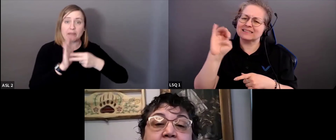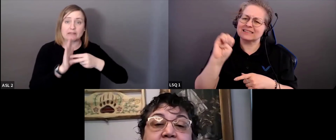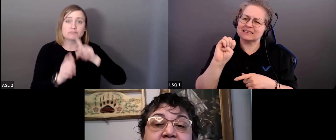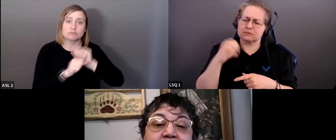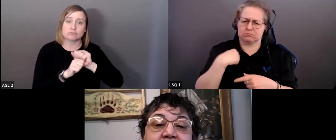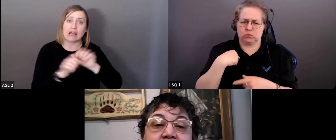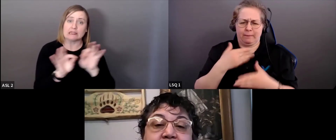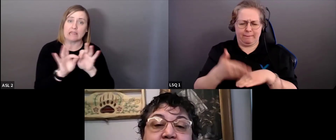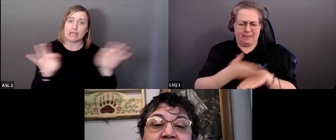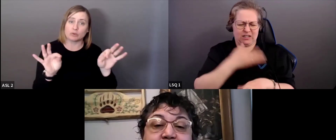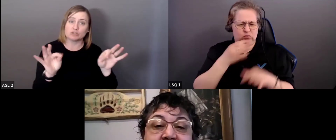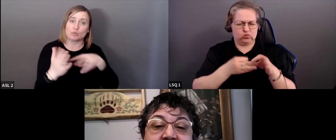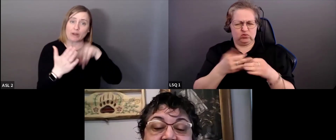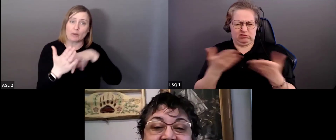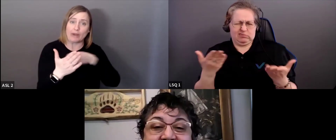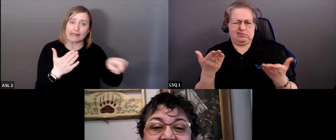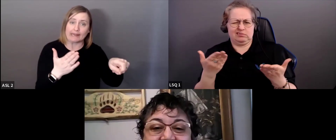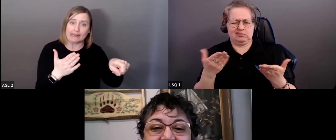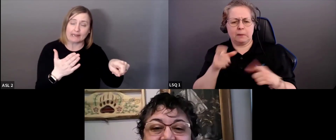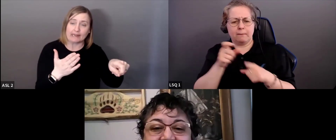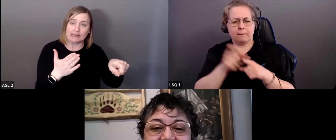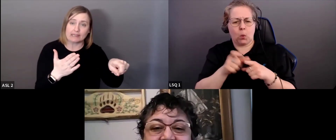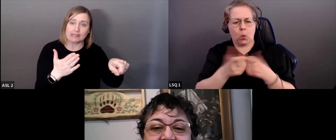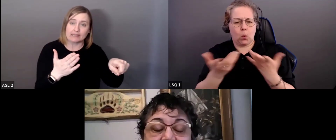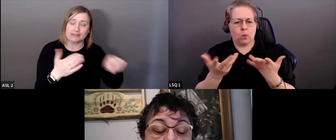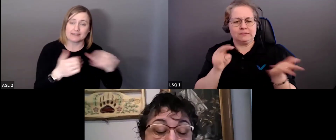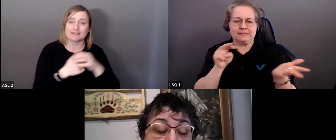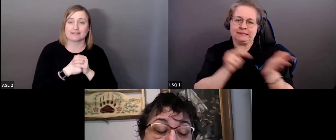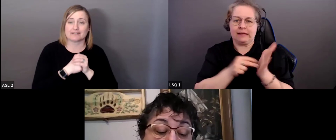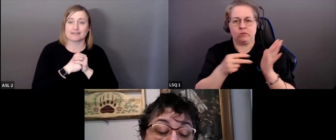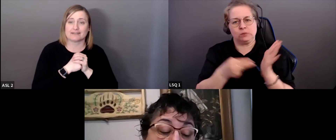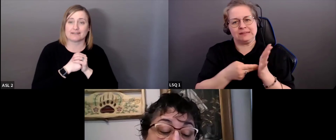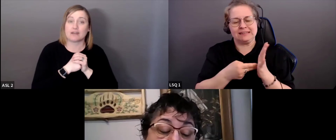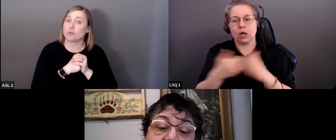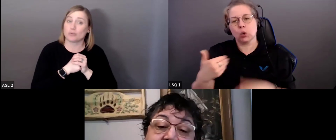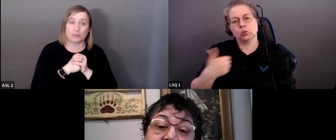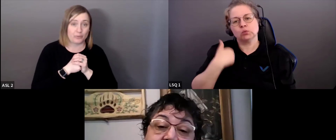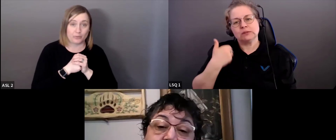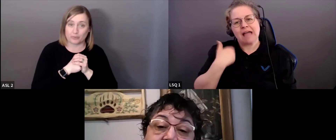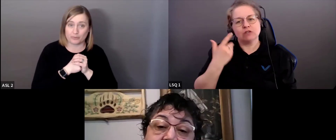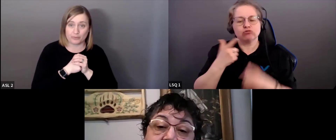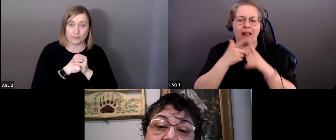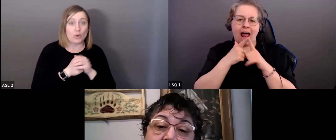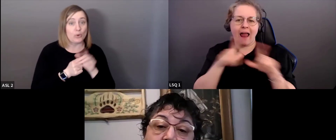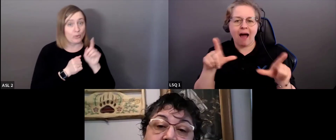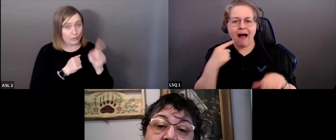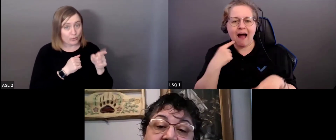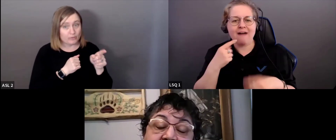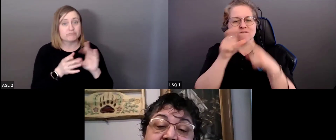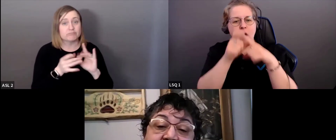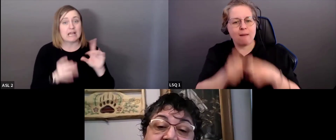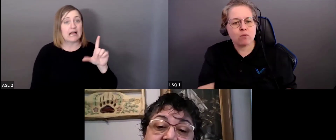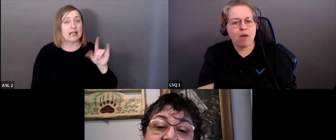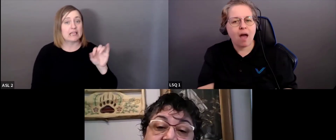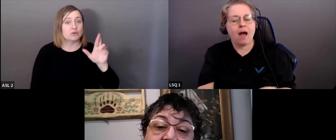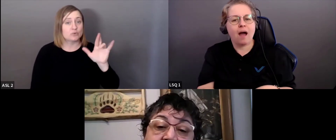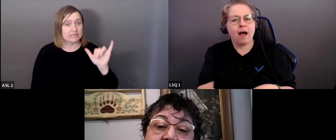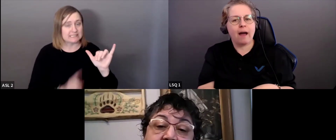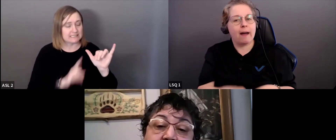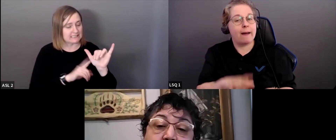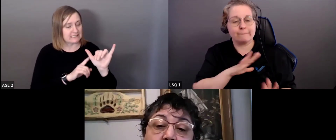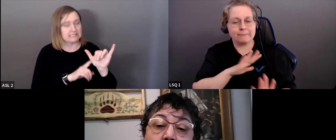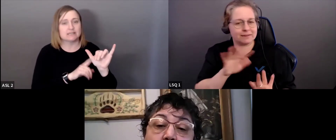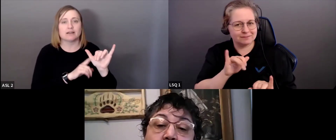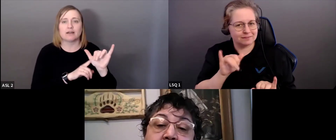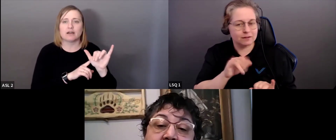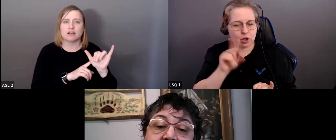Je me suis dit, la littératie, ça signifie l'usage de la langue, le vocabulaire, etc. Mais ce n pas de